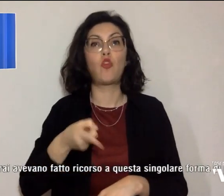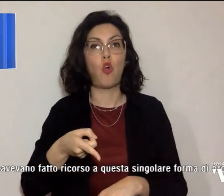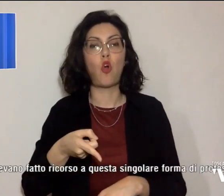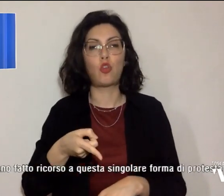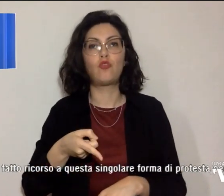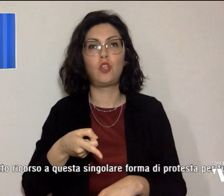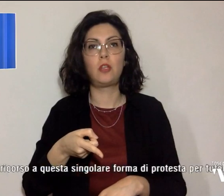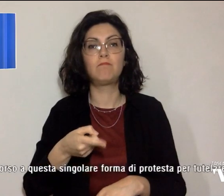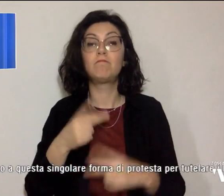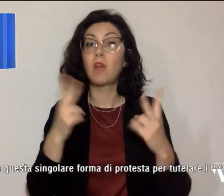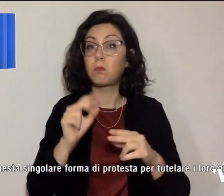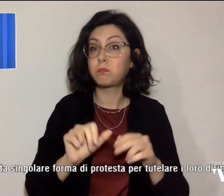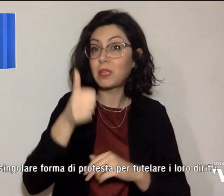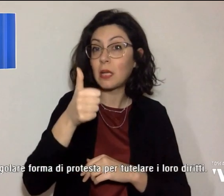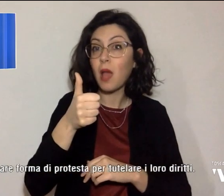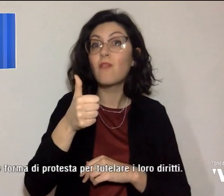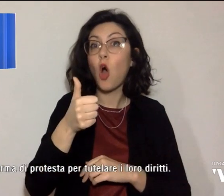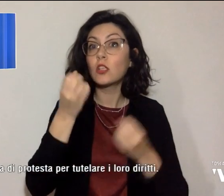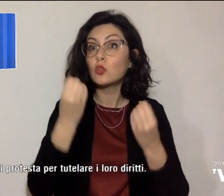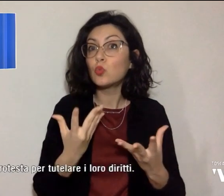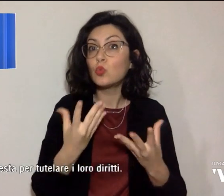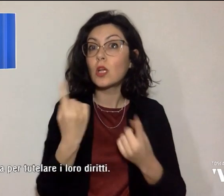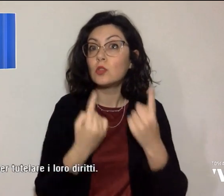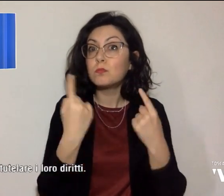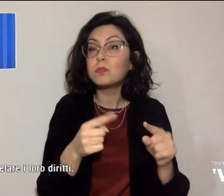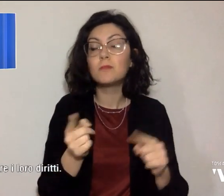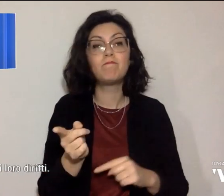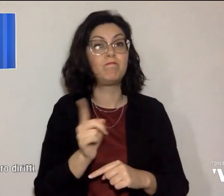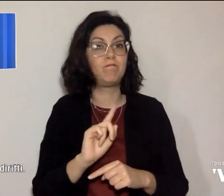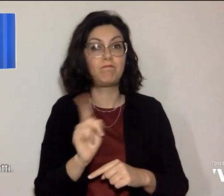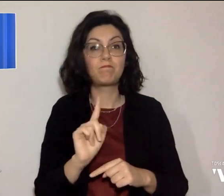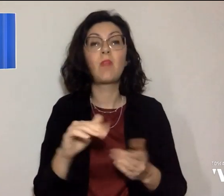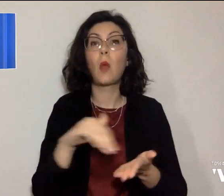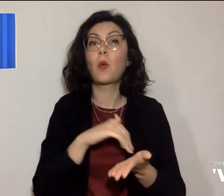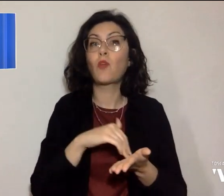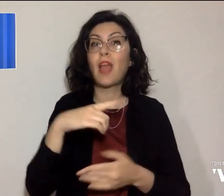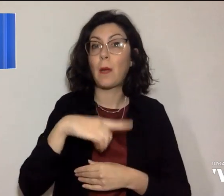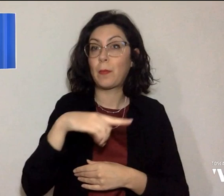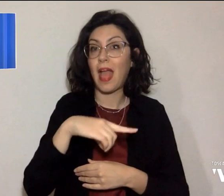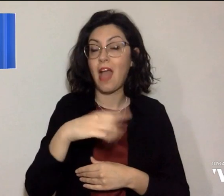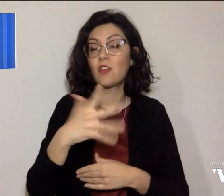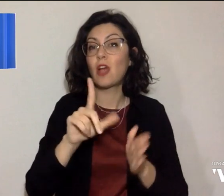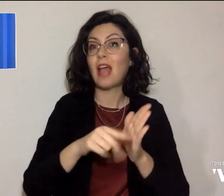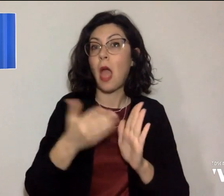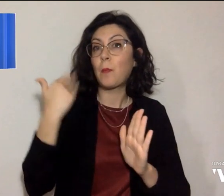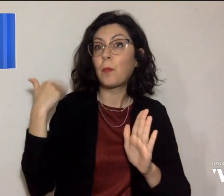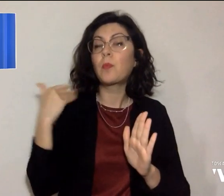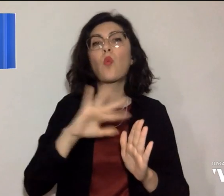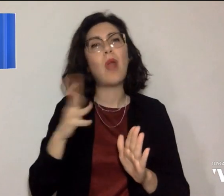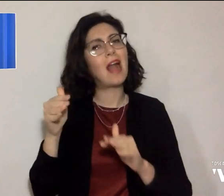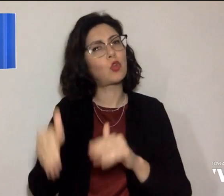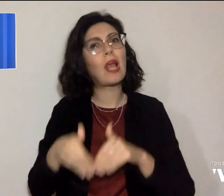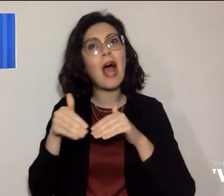non è la prima volta che accade un episodio del genere in via della Pieve. Tempo fa in un altro cantiere